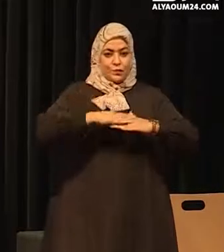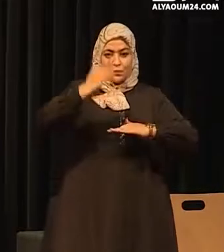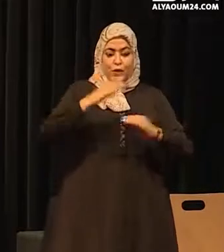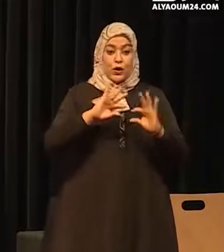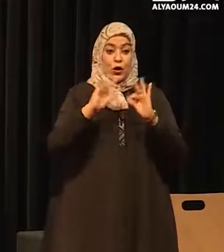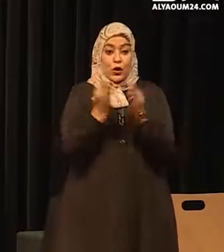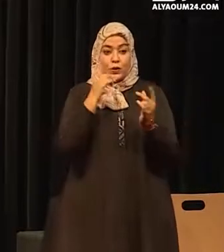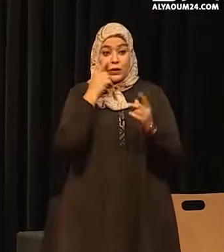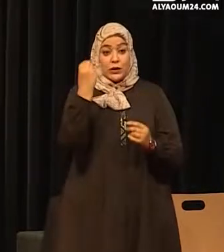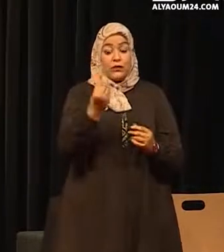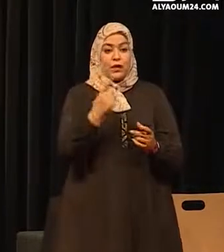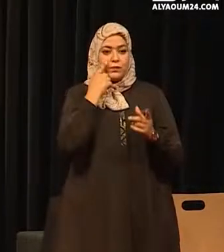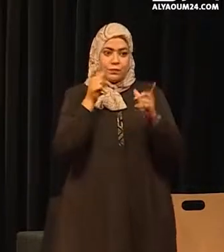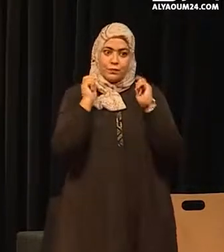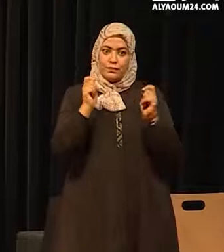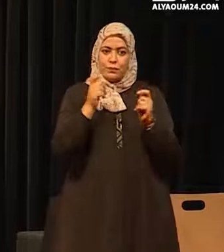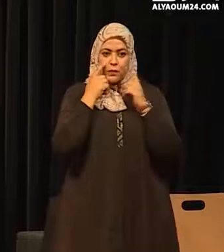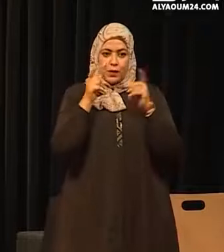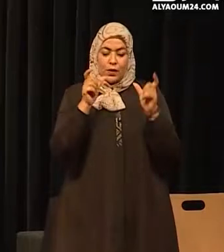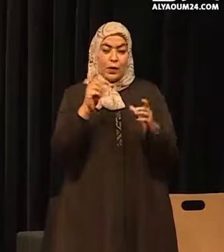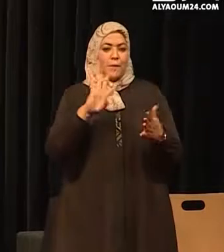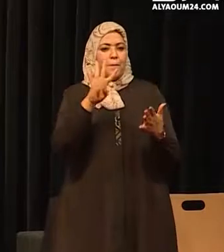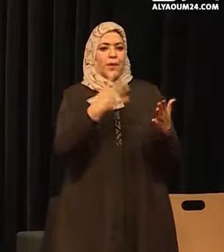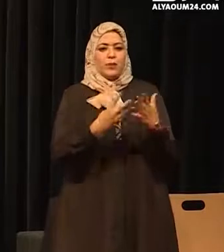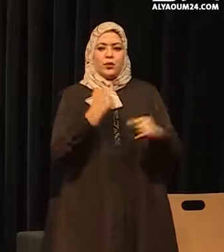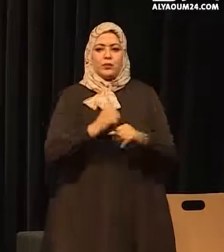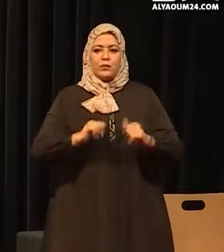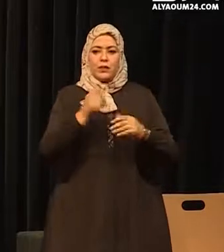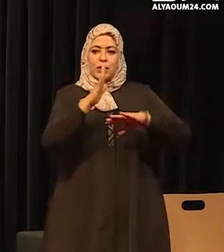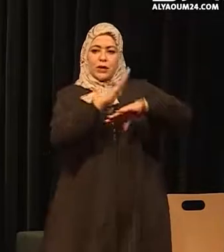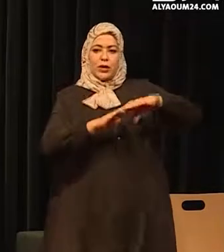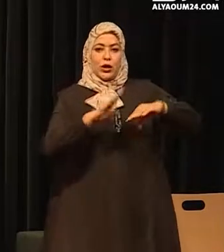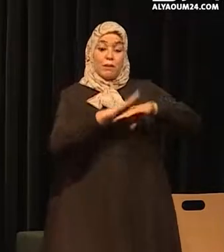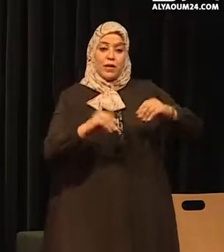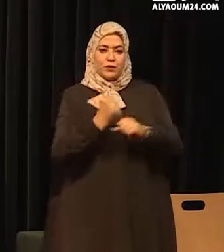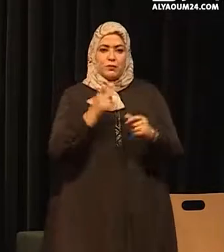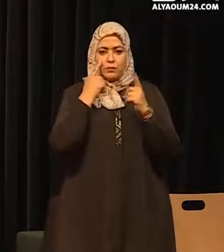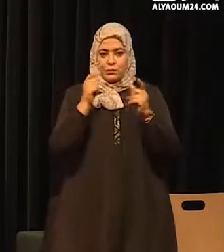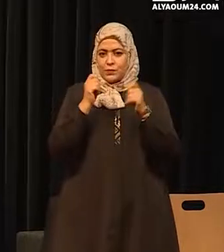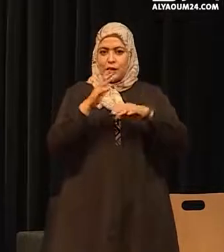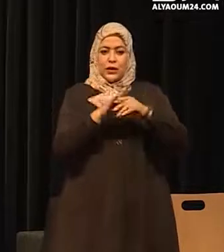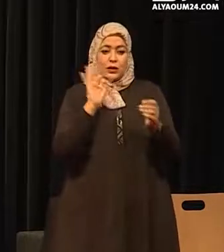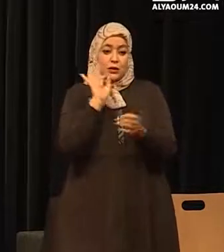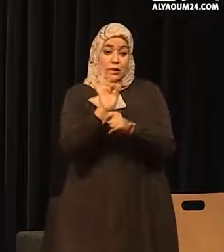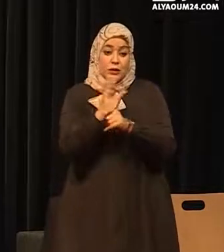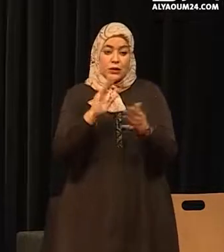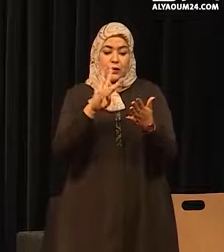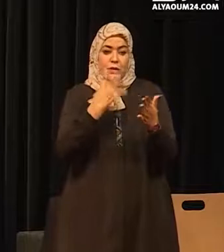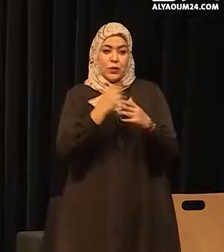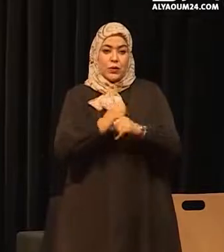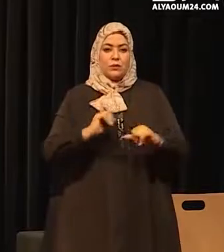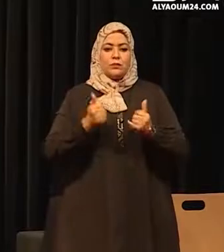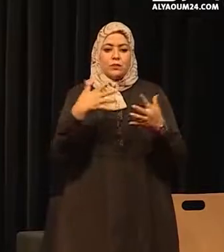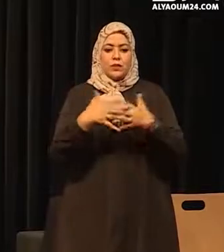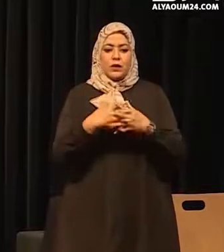والأسر ببرامج تنموية ولكن أيضاً لحمايتهم وتحسيس حول مخاطر الرقمنة